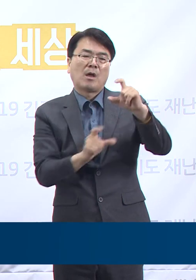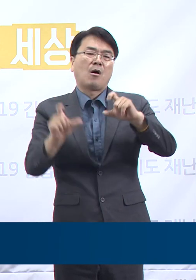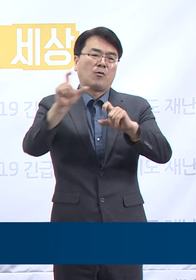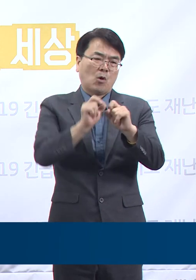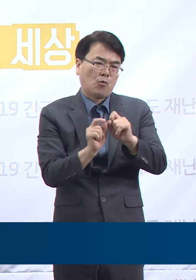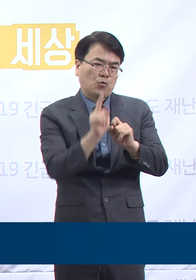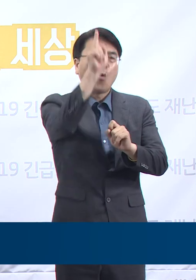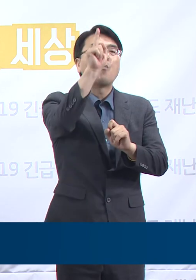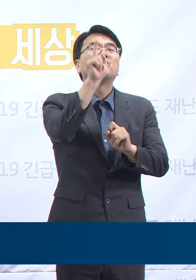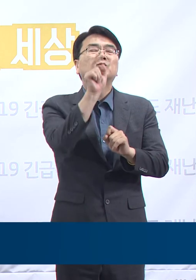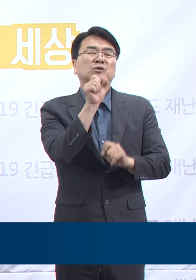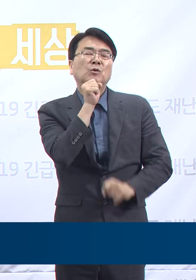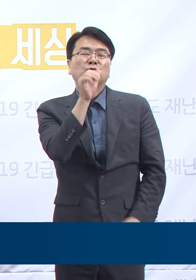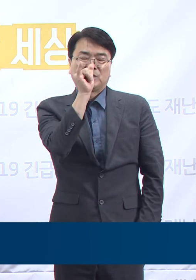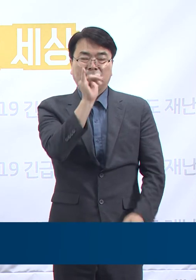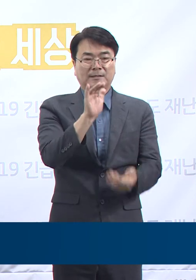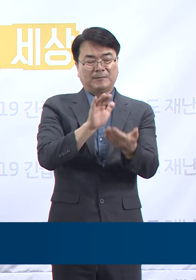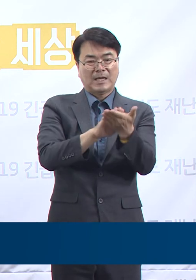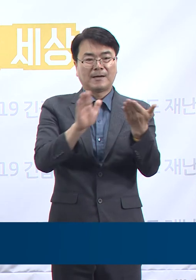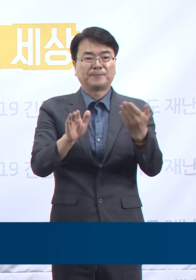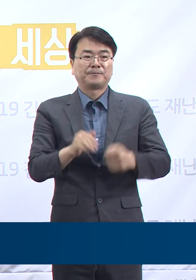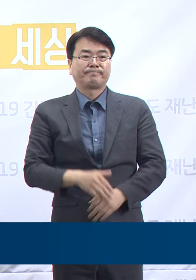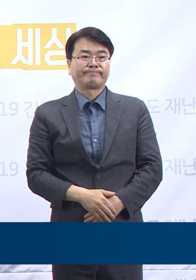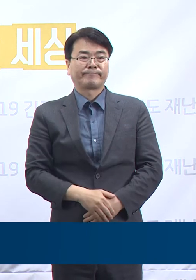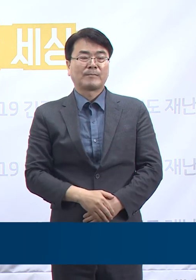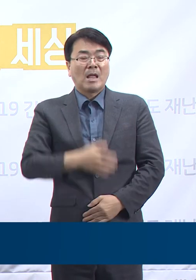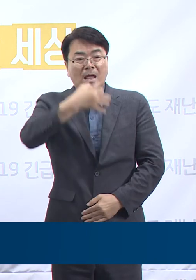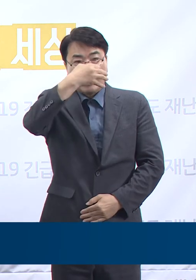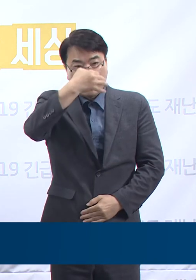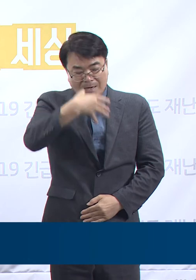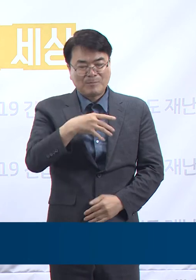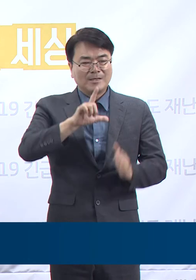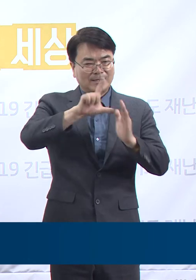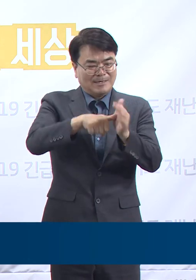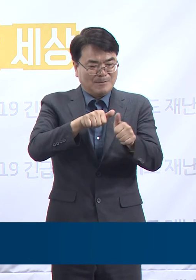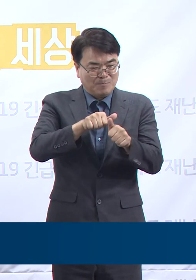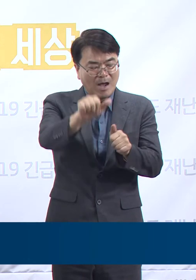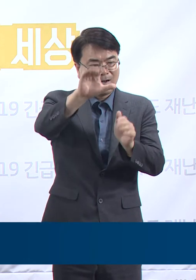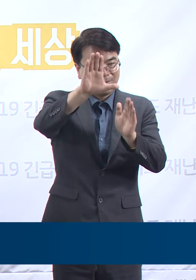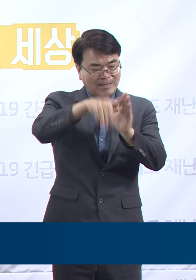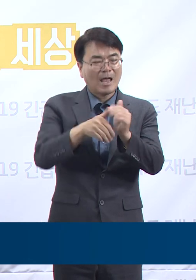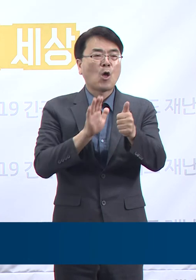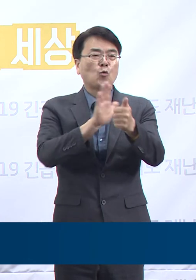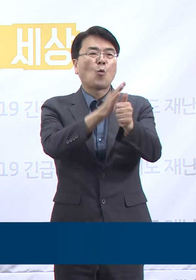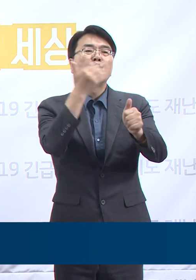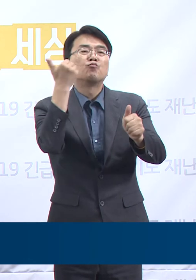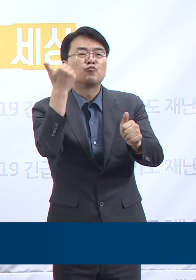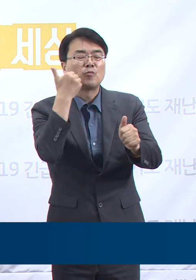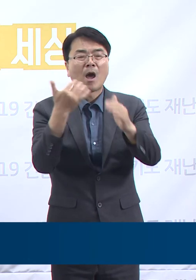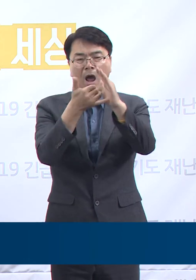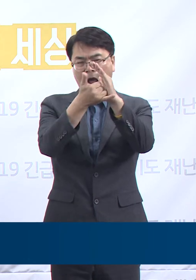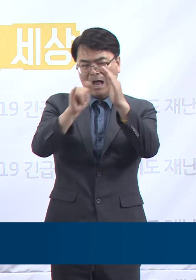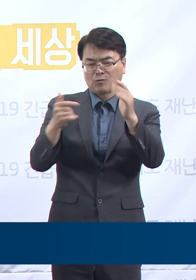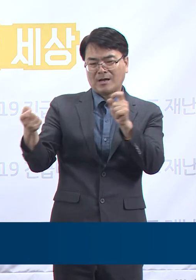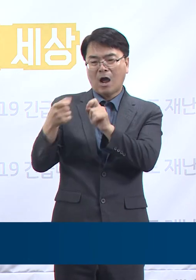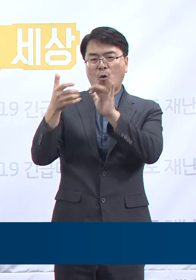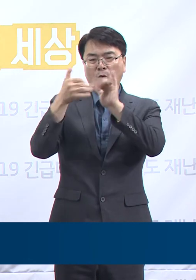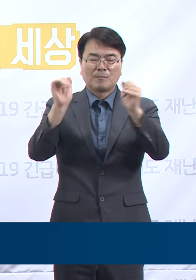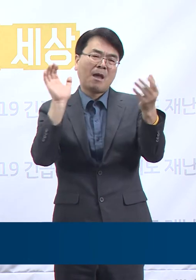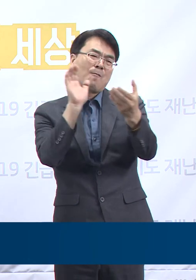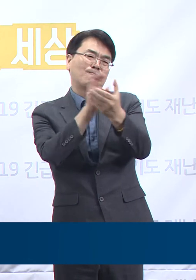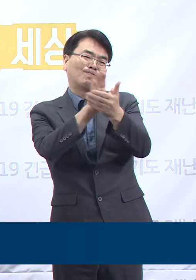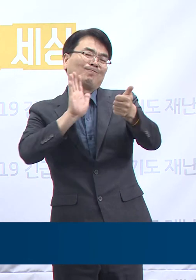확진자 및 접촉자의 힘든 시간을 극복하는 데 도움을 준 것은 가족과 주변의 응원, 격려,